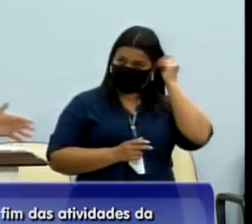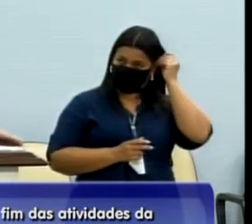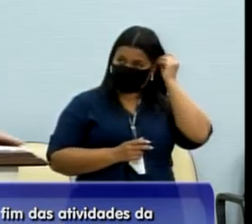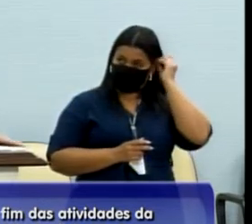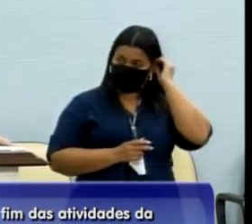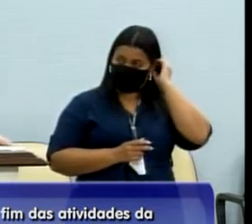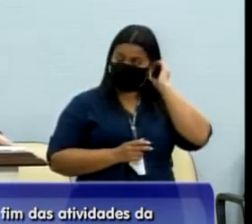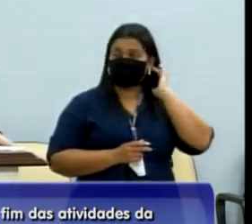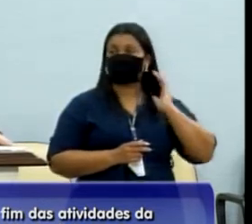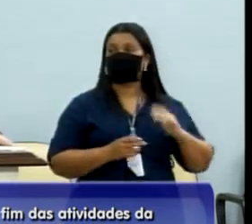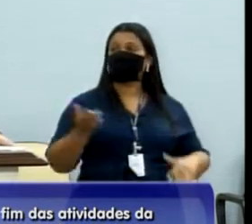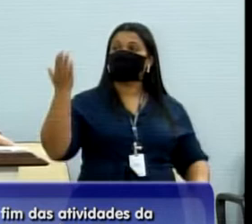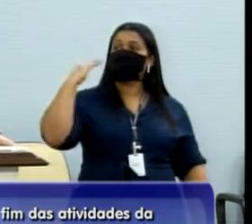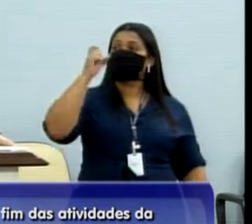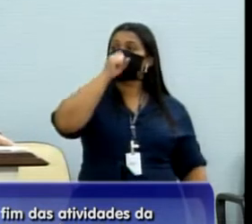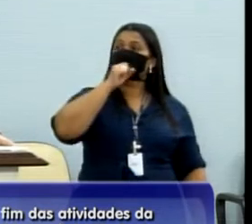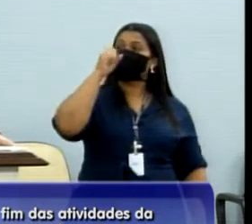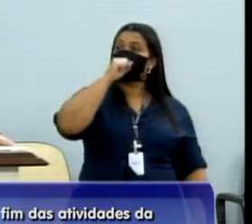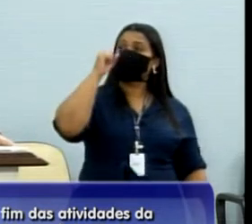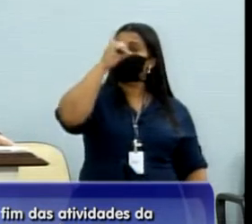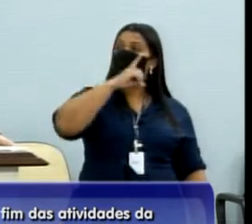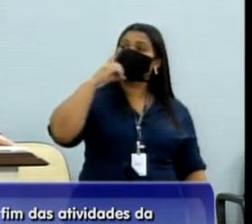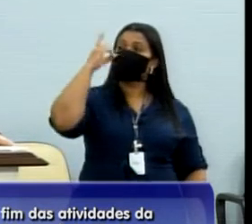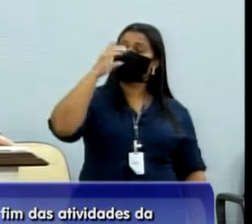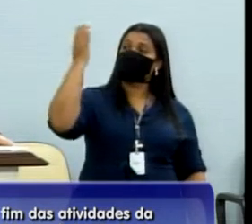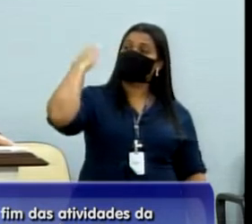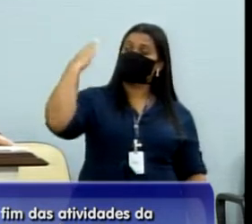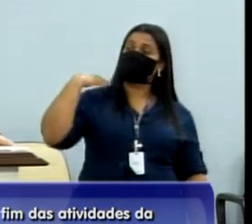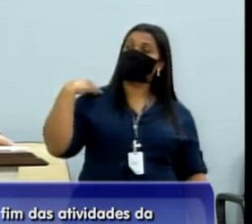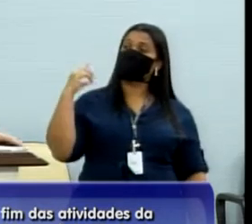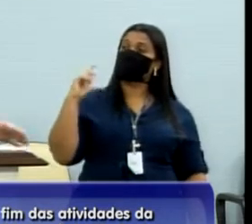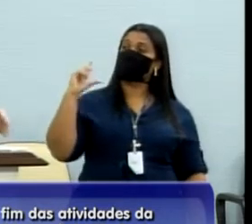final de semana eu estava fora, vários eventos ocorreram,